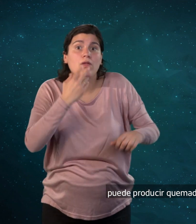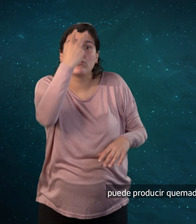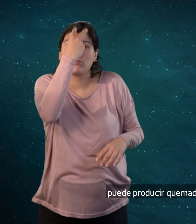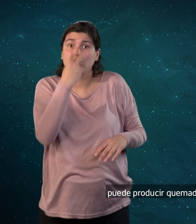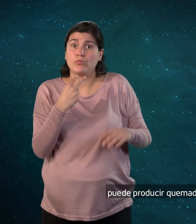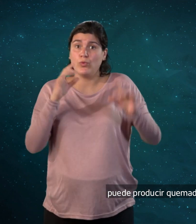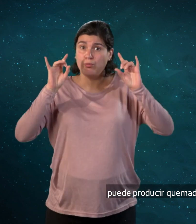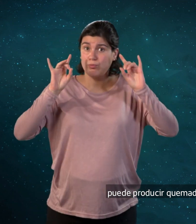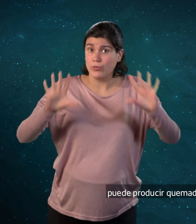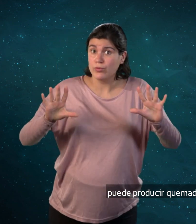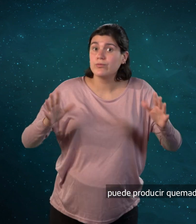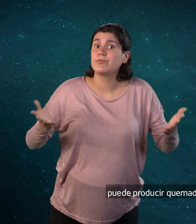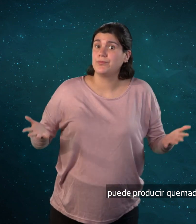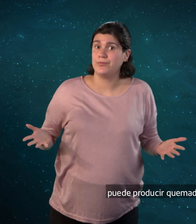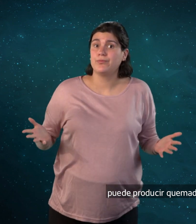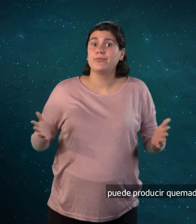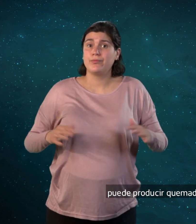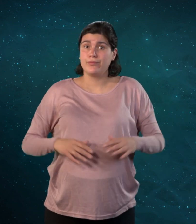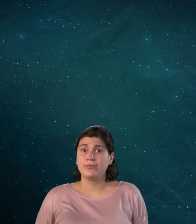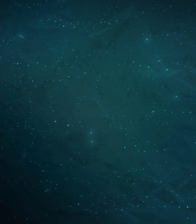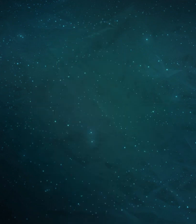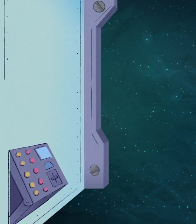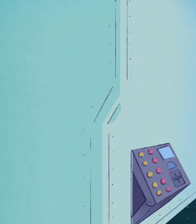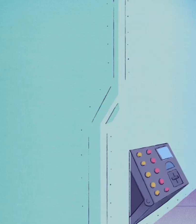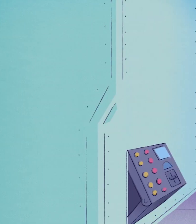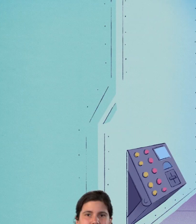e incluso ceguera permanente.